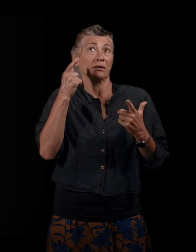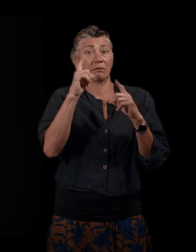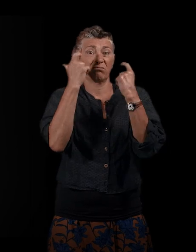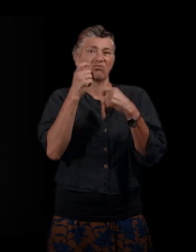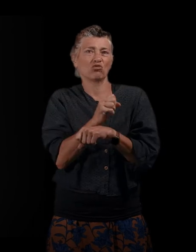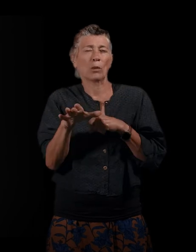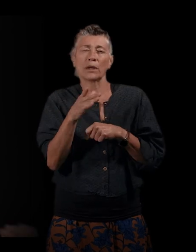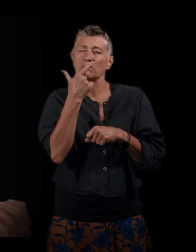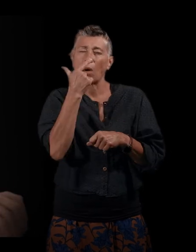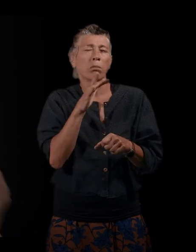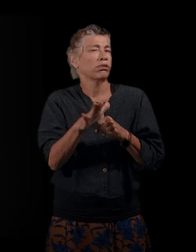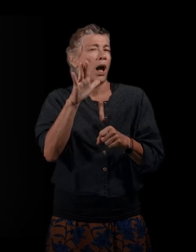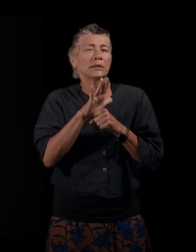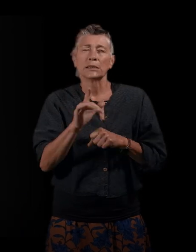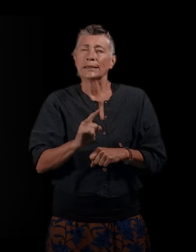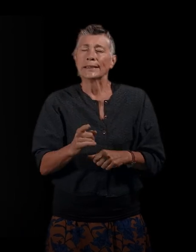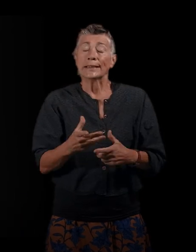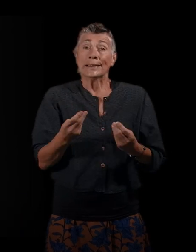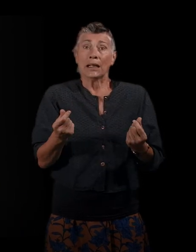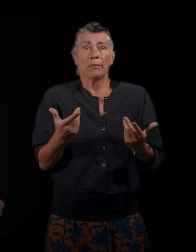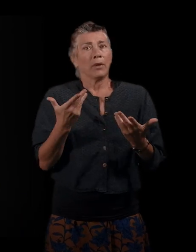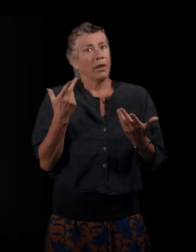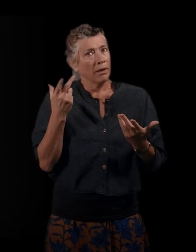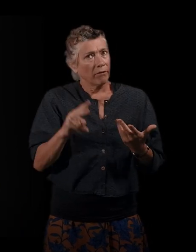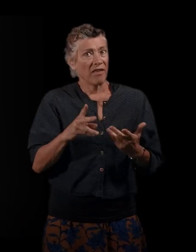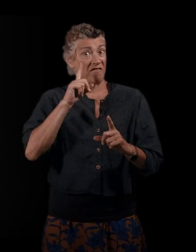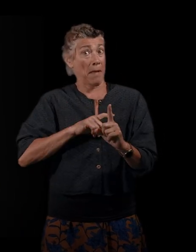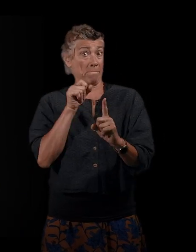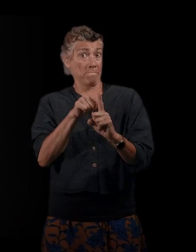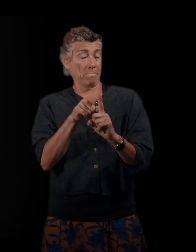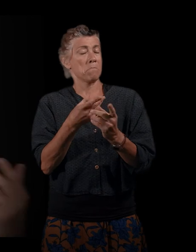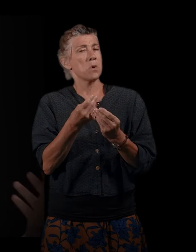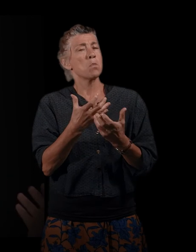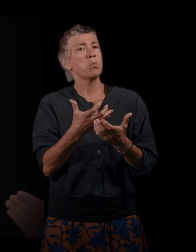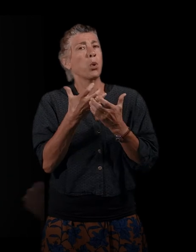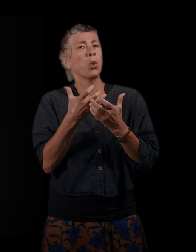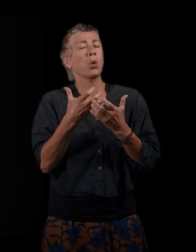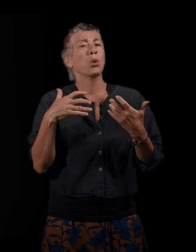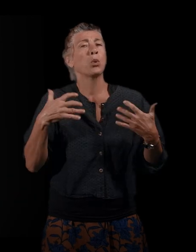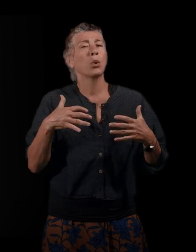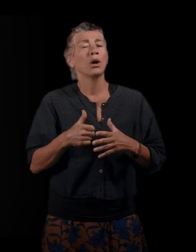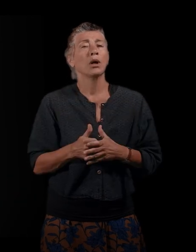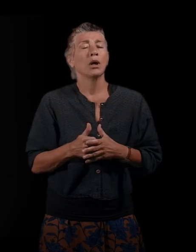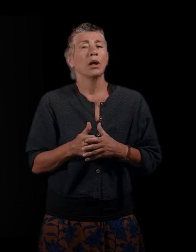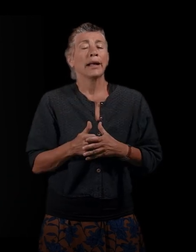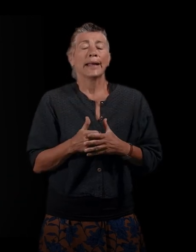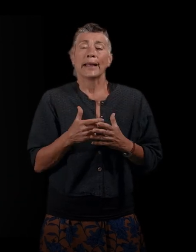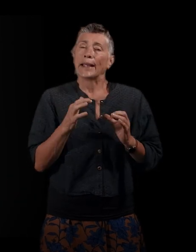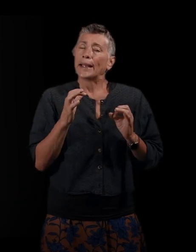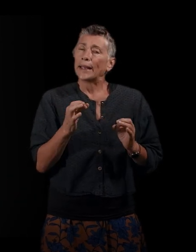Mais je sais que c'est un destin, cette femme qui m'a beaucoup marquée et je pense qu'on retrouve ça dans mon livre,